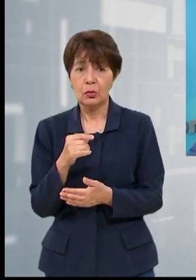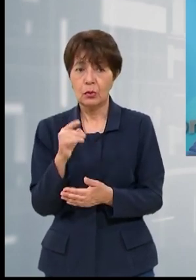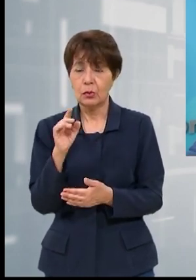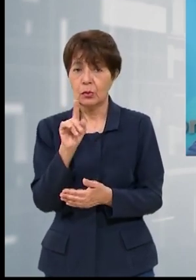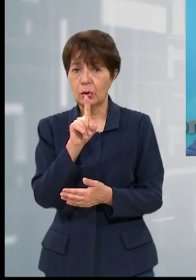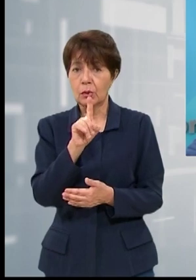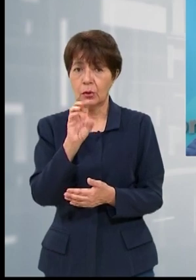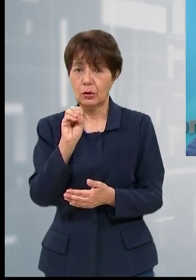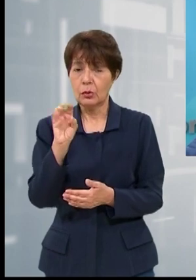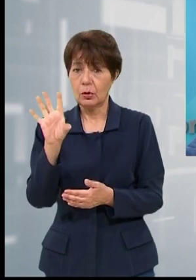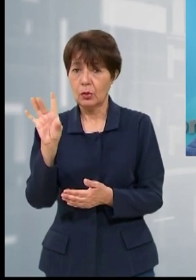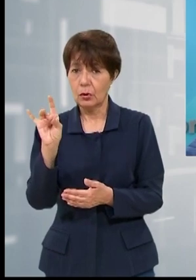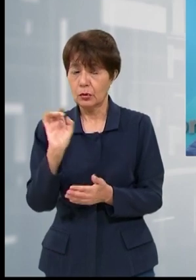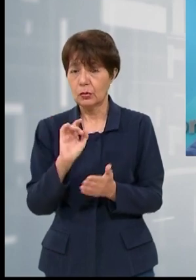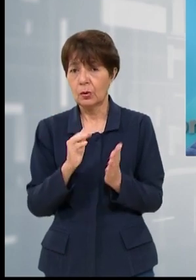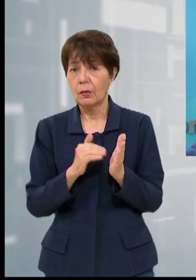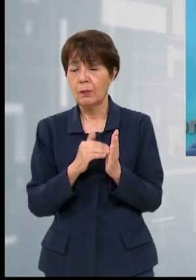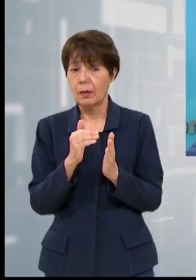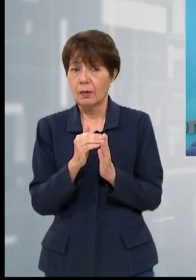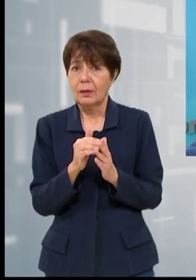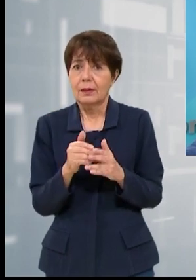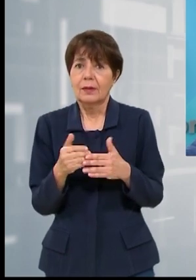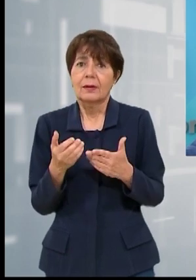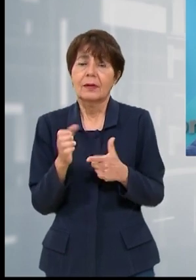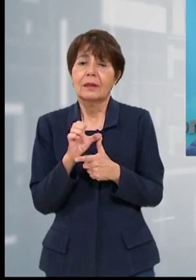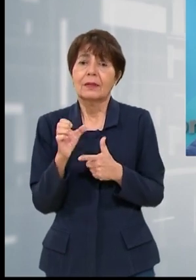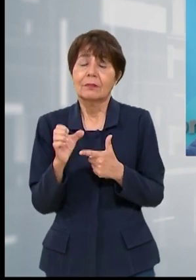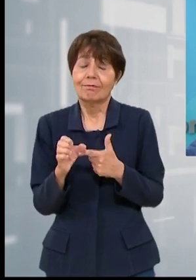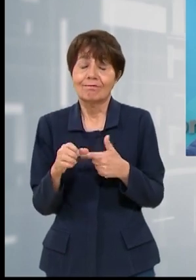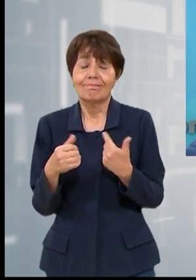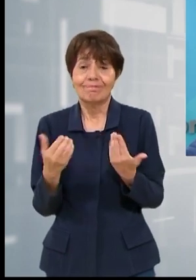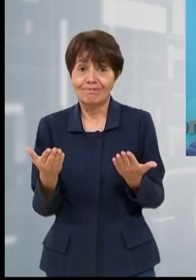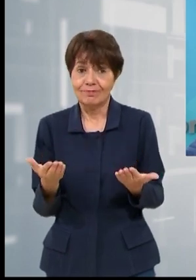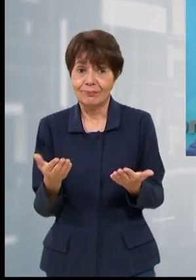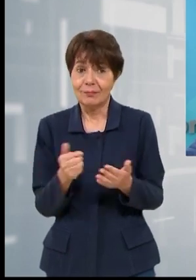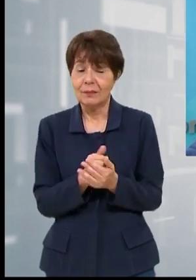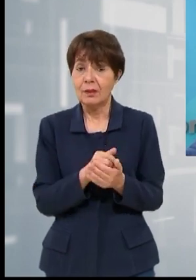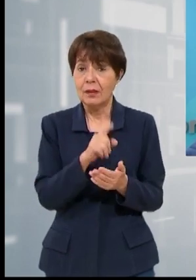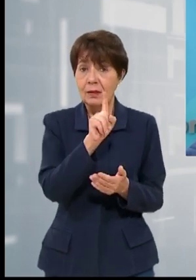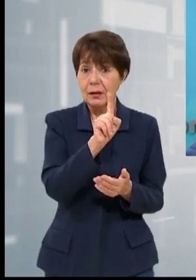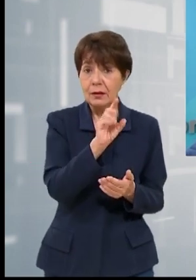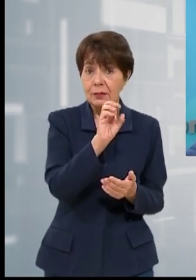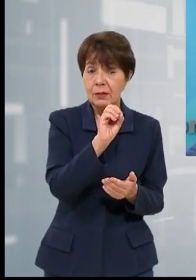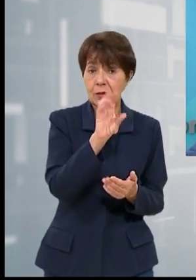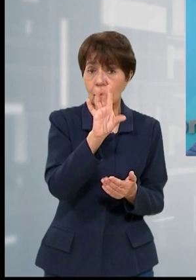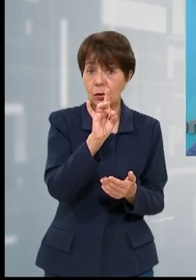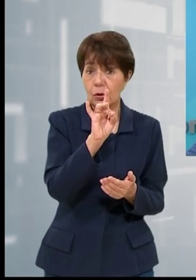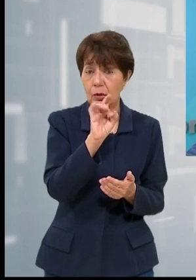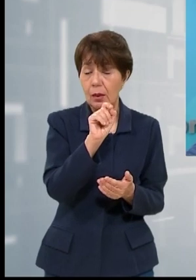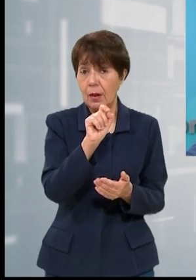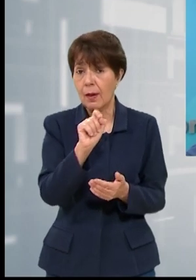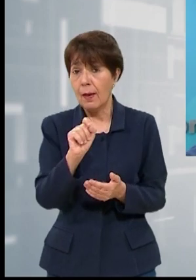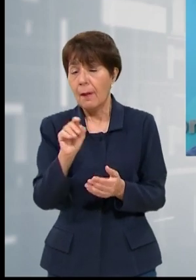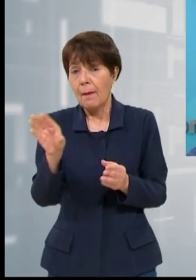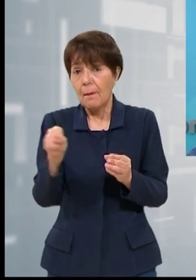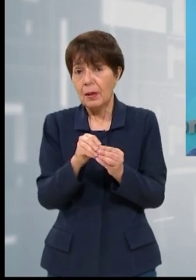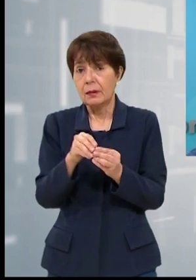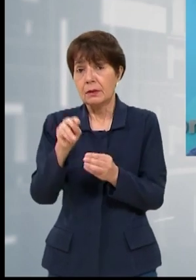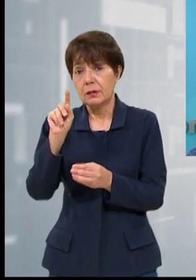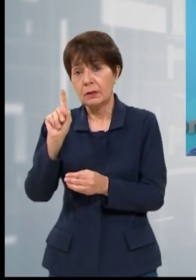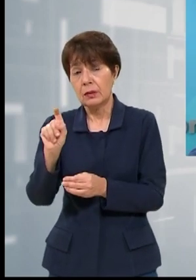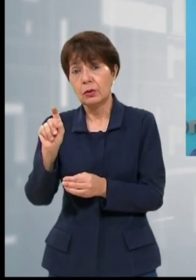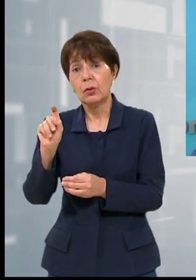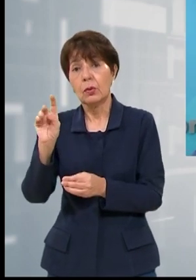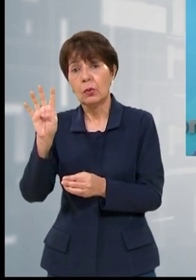108. Y eso nos lleva que vamos a saltar de 108 a 144.000 millones.